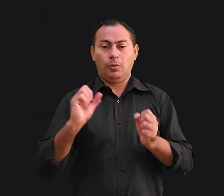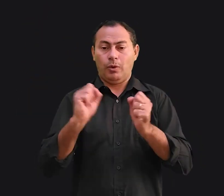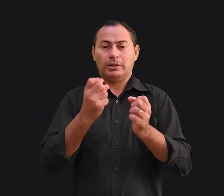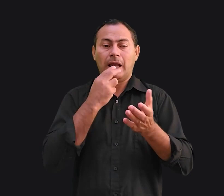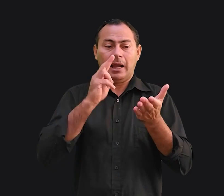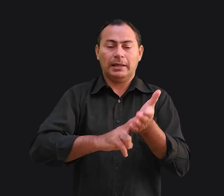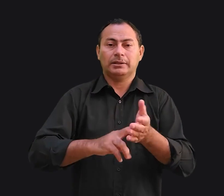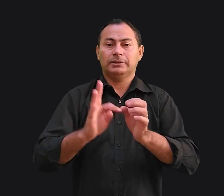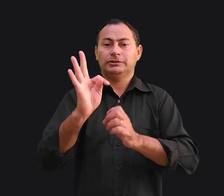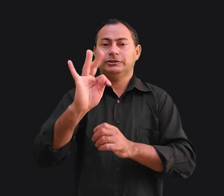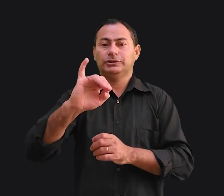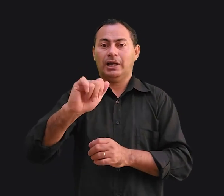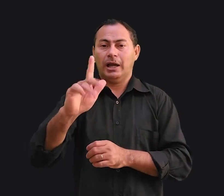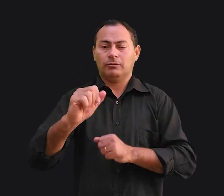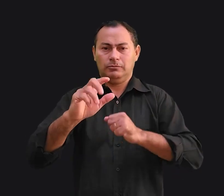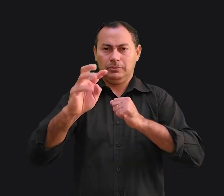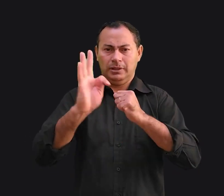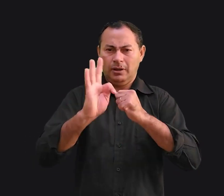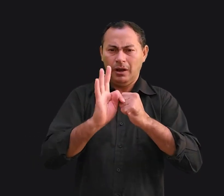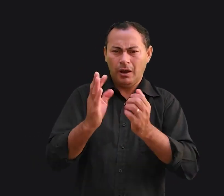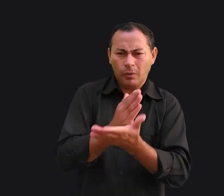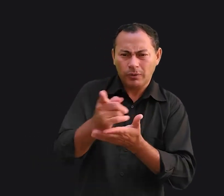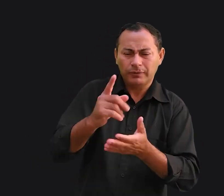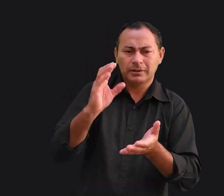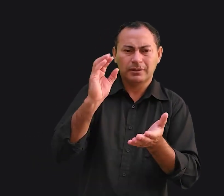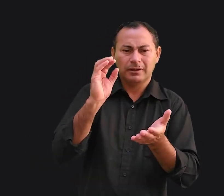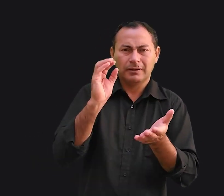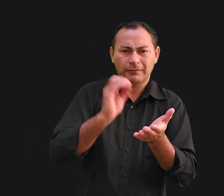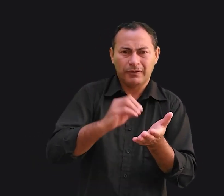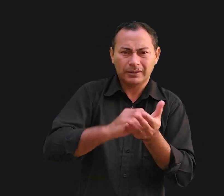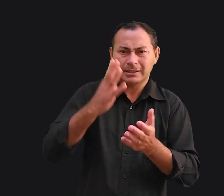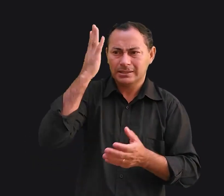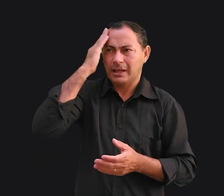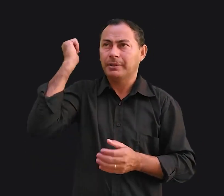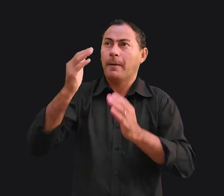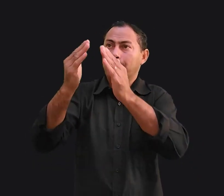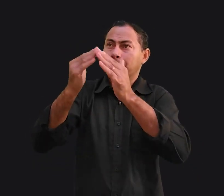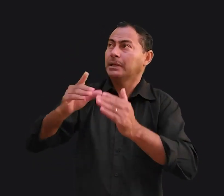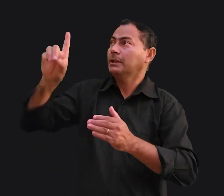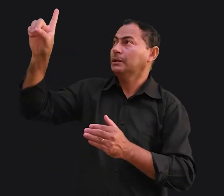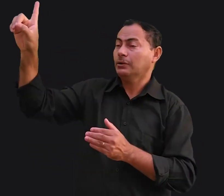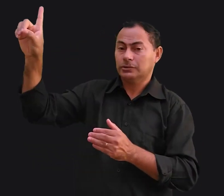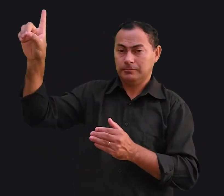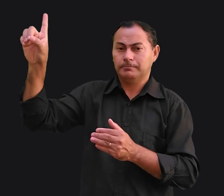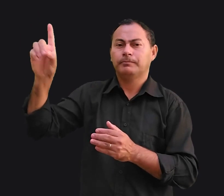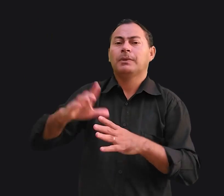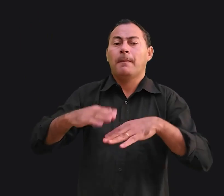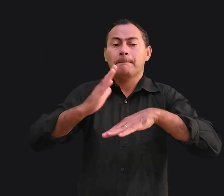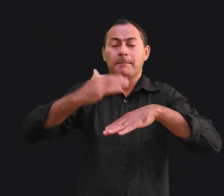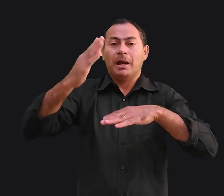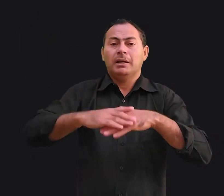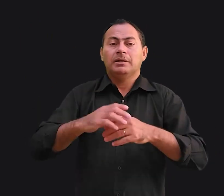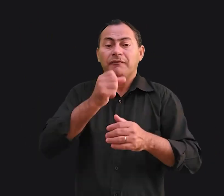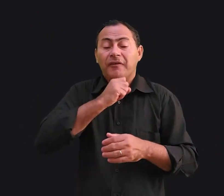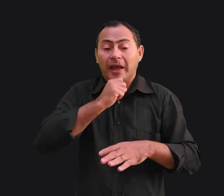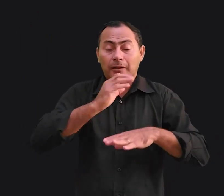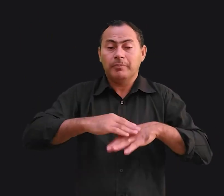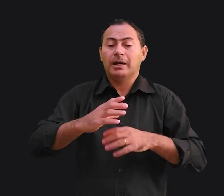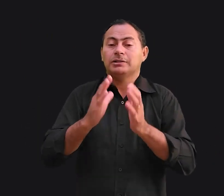carta de Tiago é Se algum de vocês tem falta de sabedoria, peça a Deus. Quanto mais velho eu fico, mais oro por